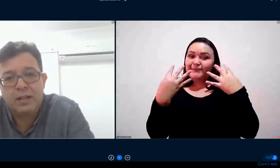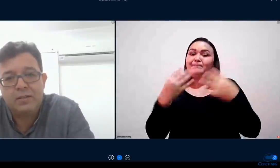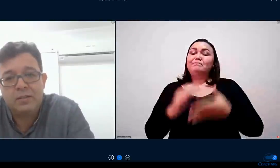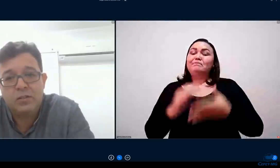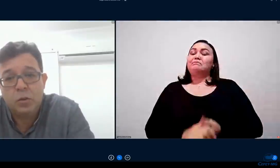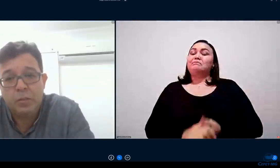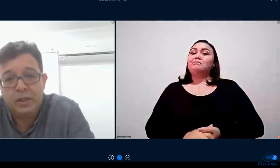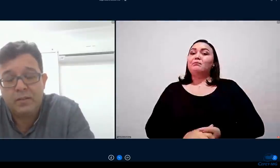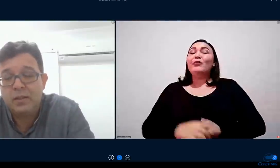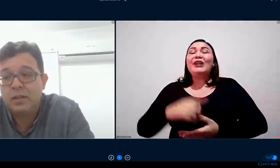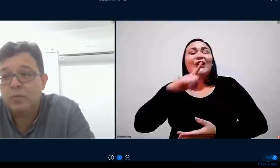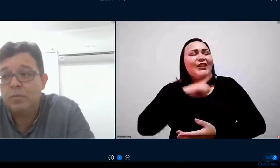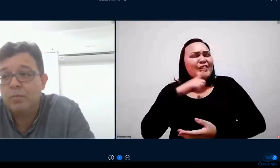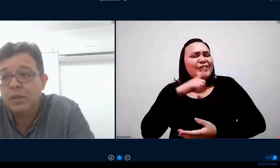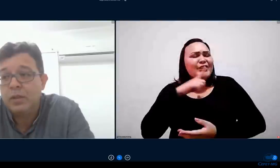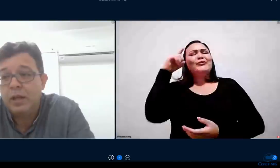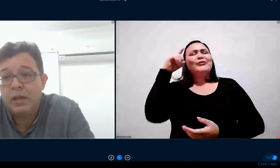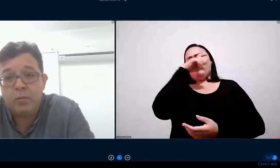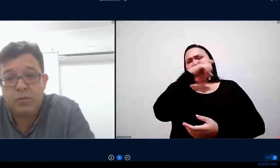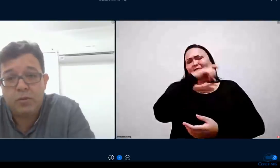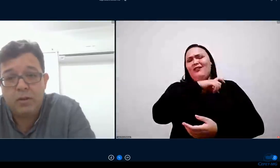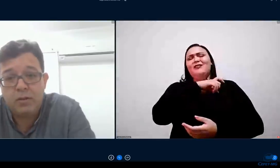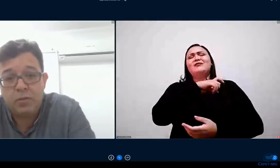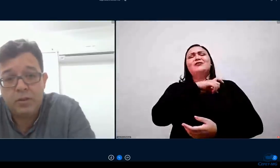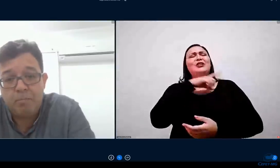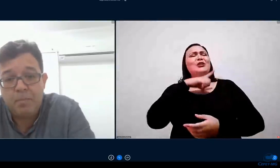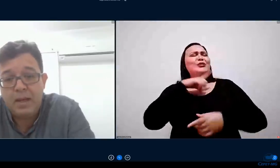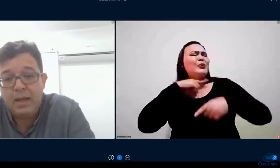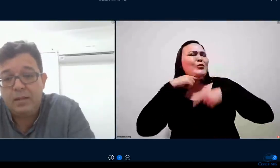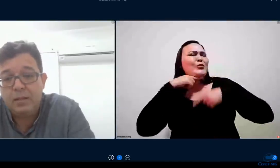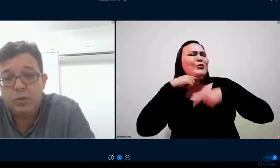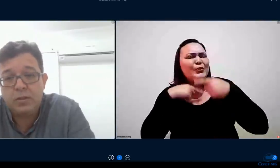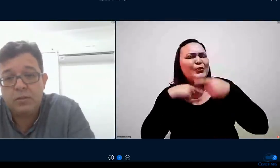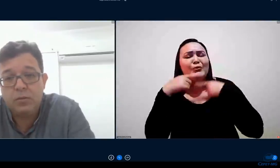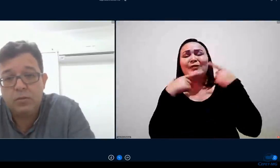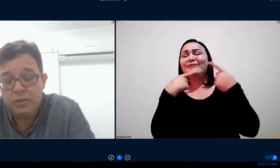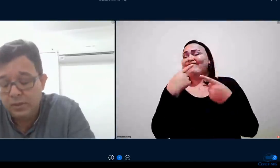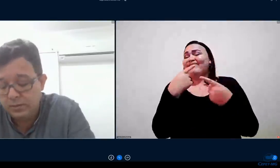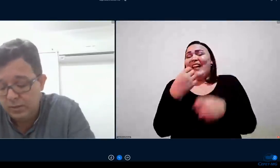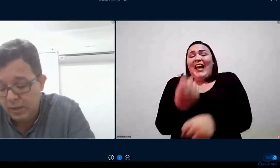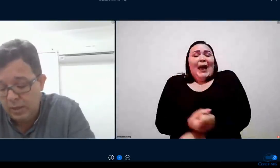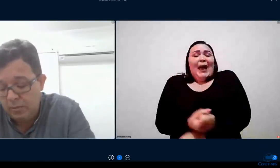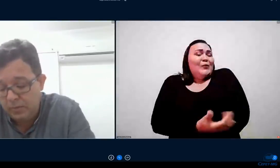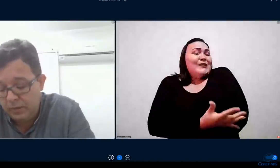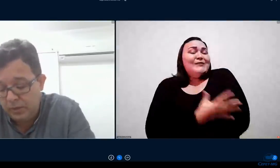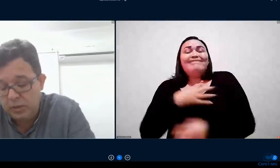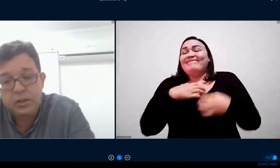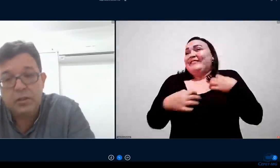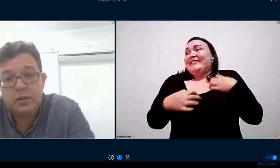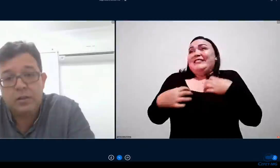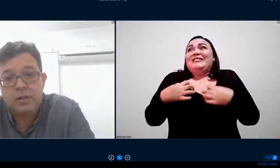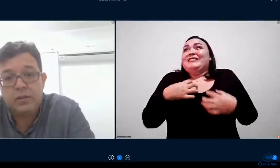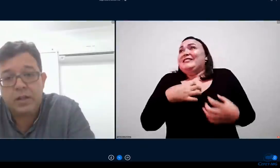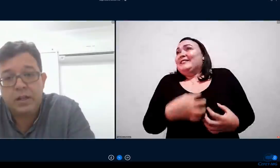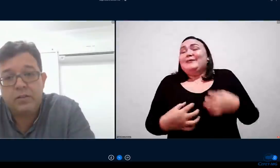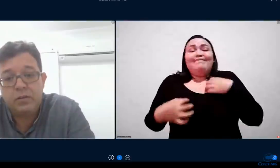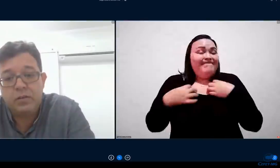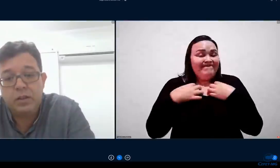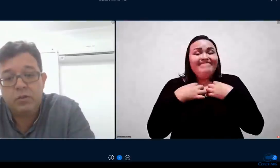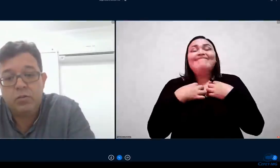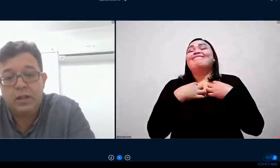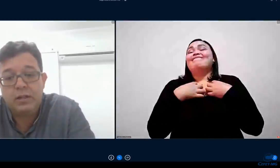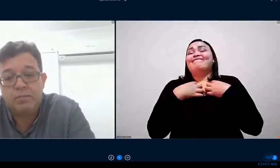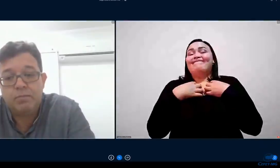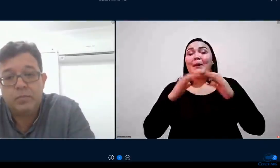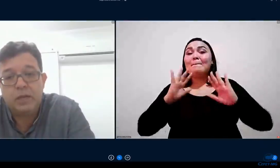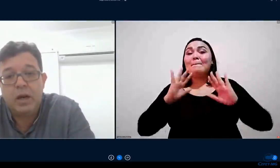dificuldades de compreensão o emocional a flor da pele muitas dúvidas mas a gente esclareceu o